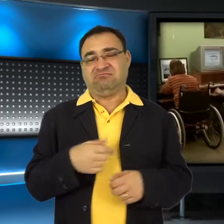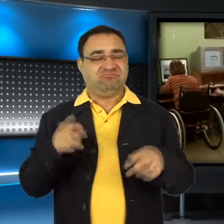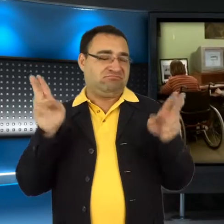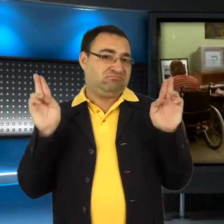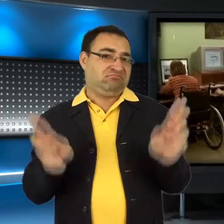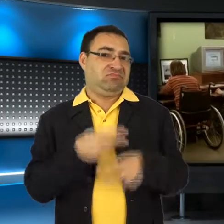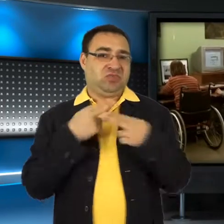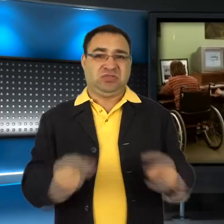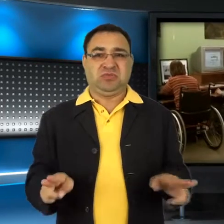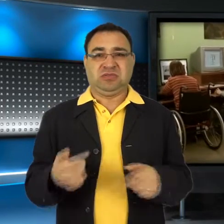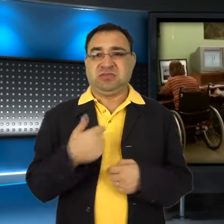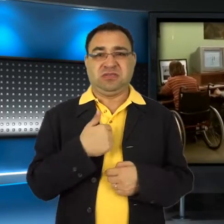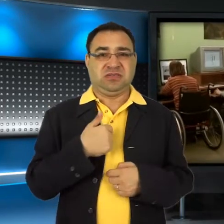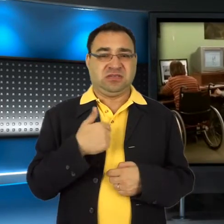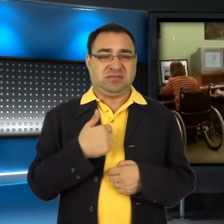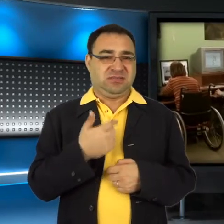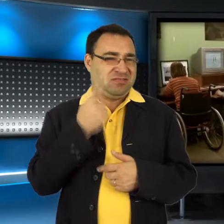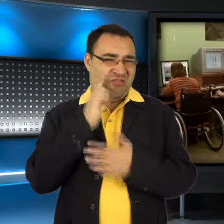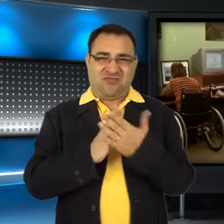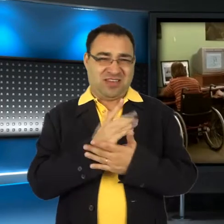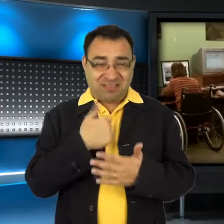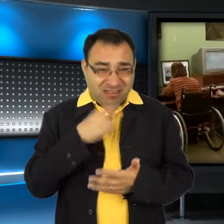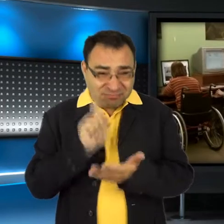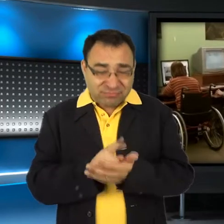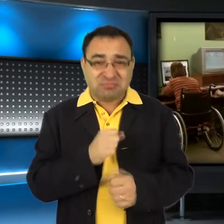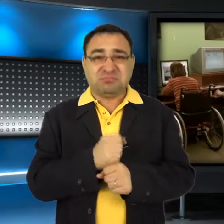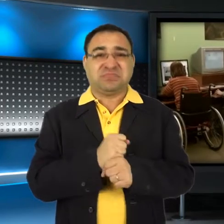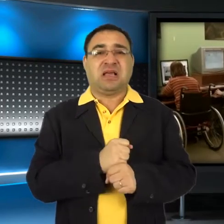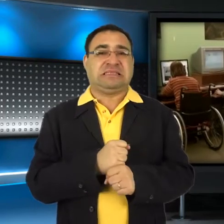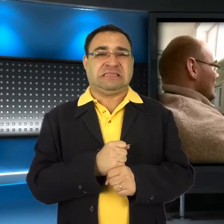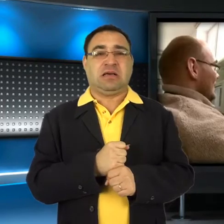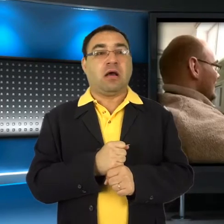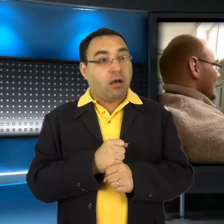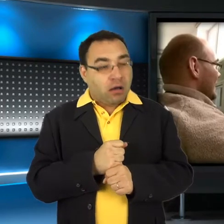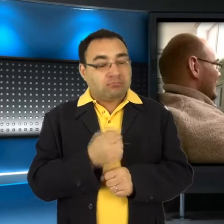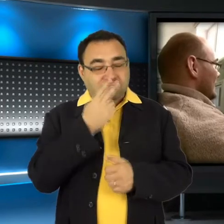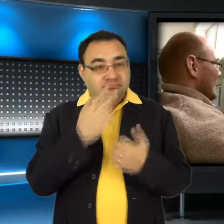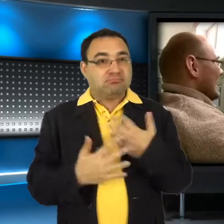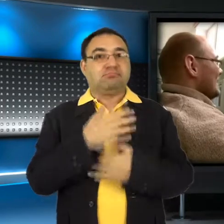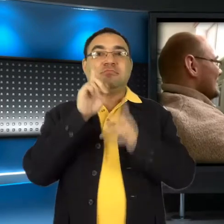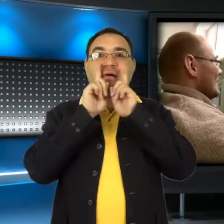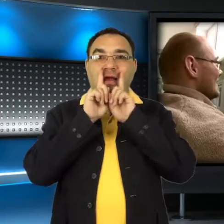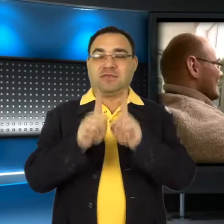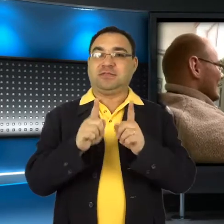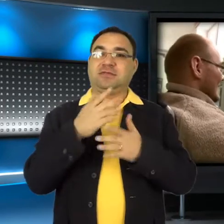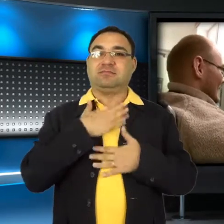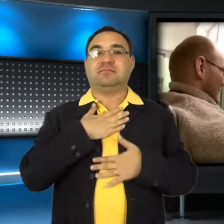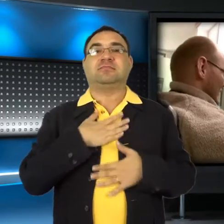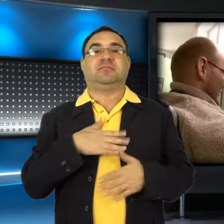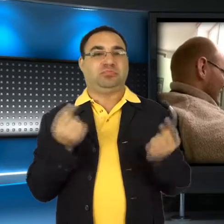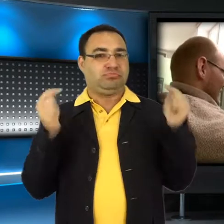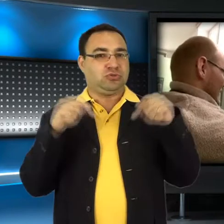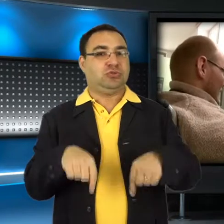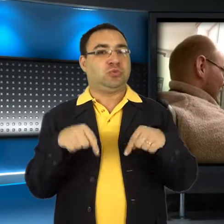była jakaś magia, bajka, a to się okazało prawdziwe.